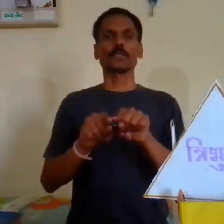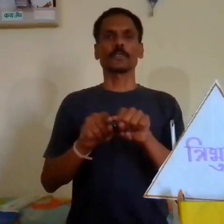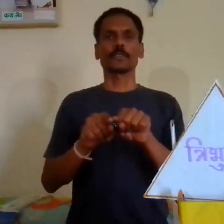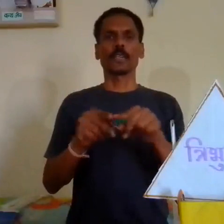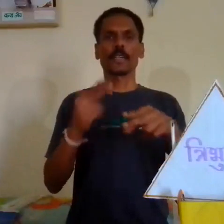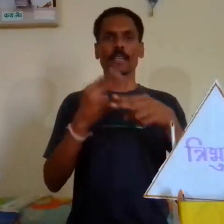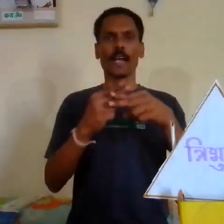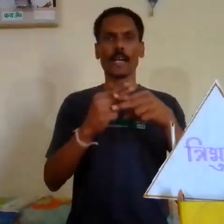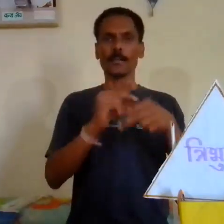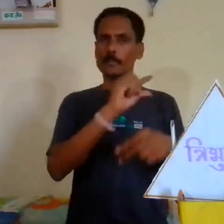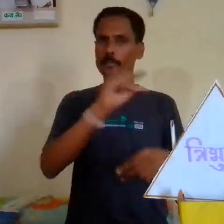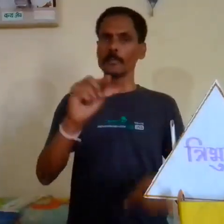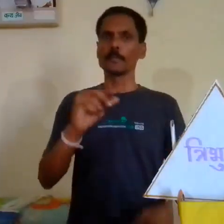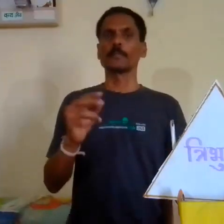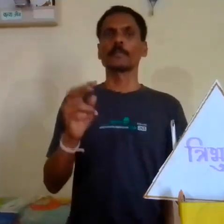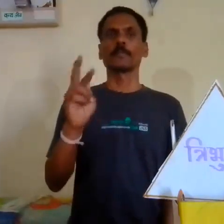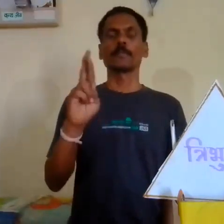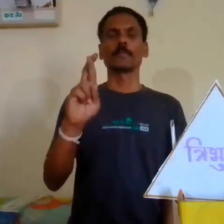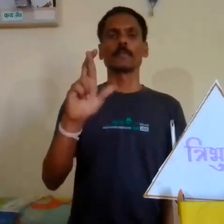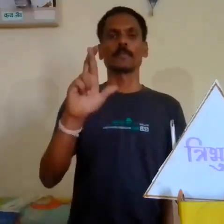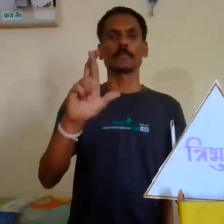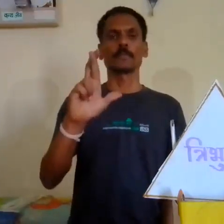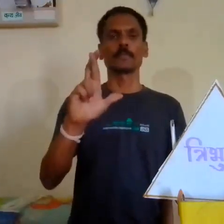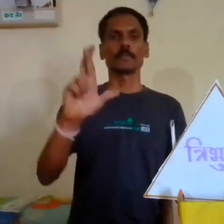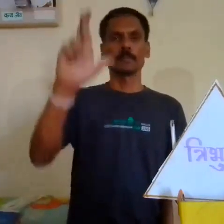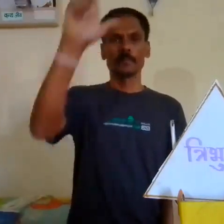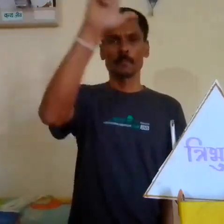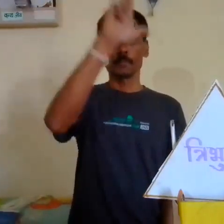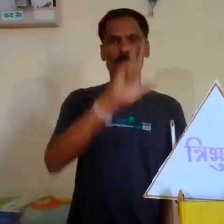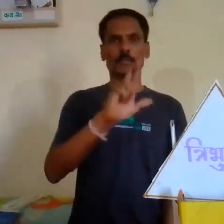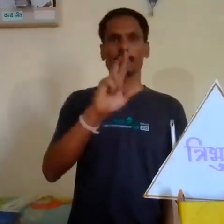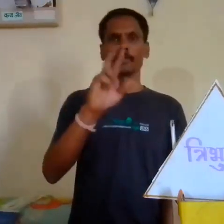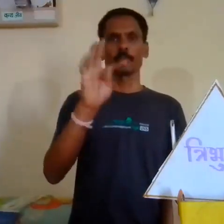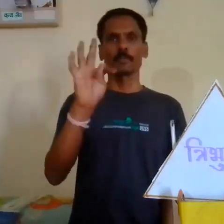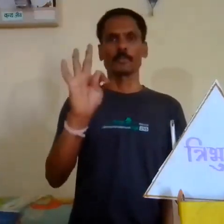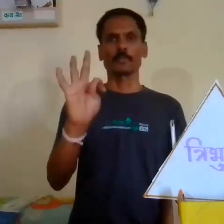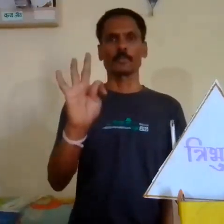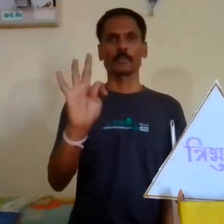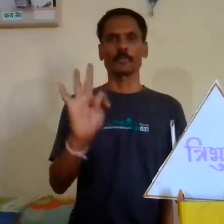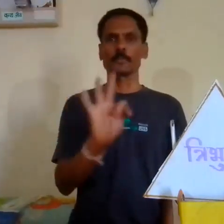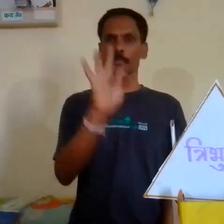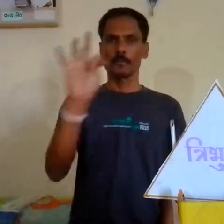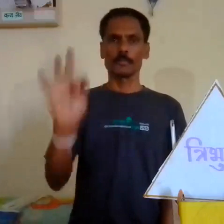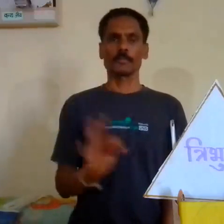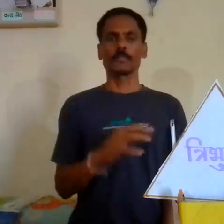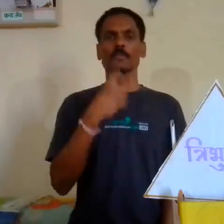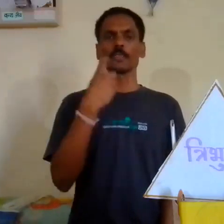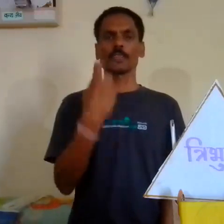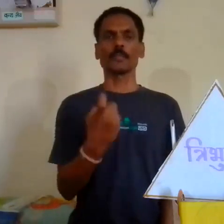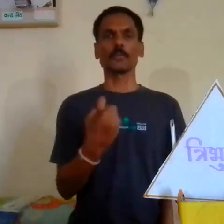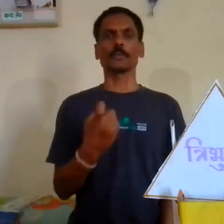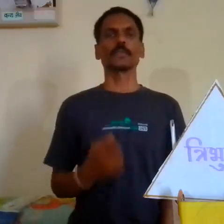नाम तिर्भुज